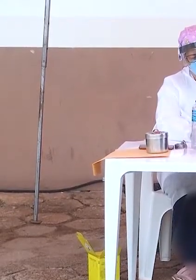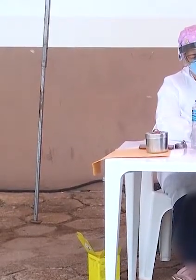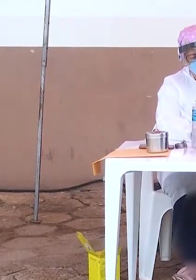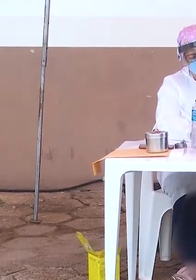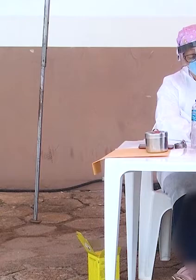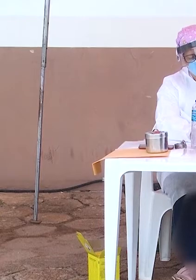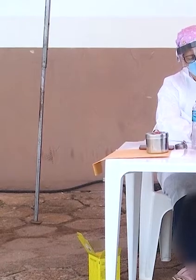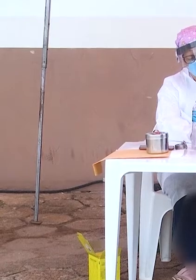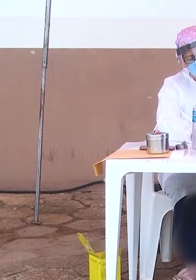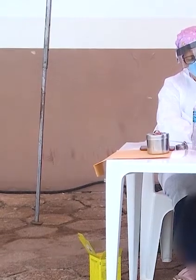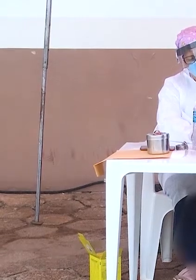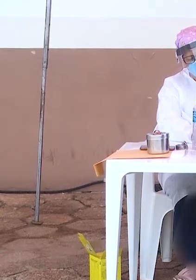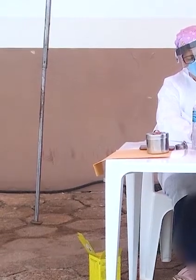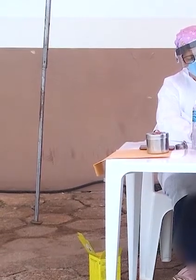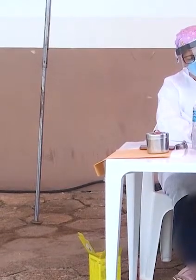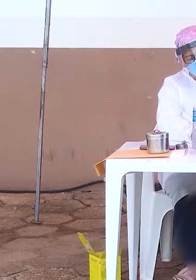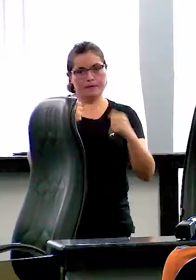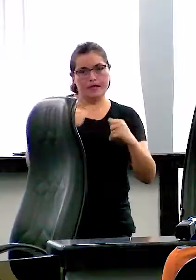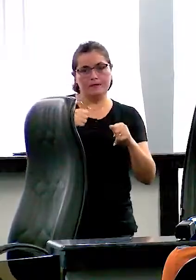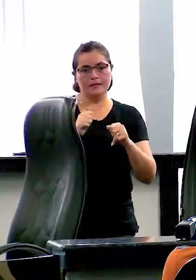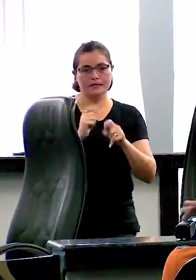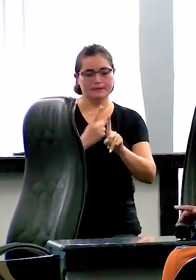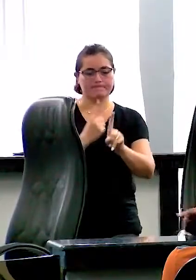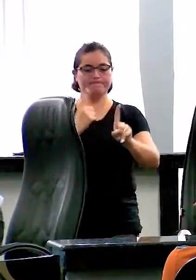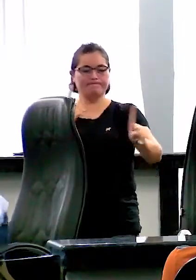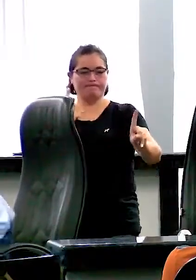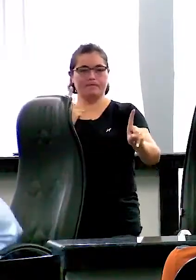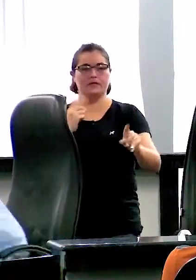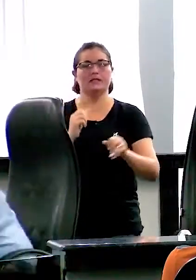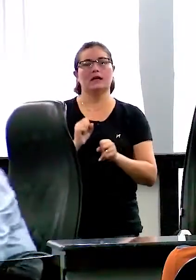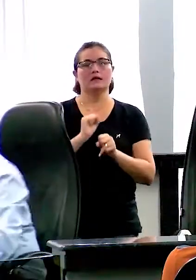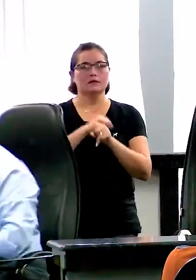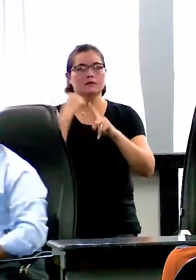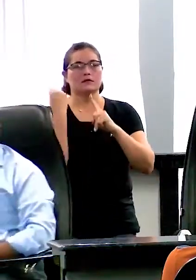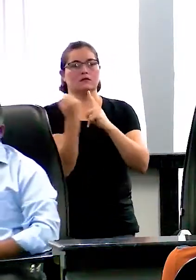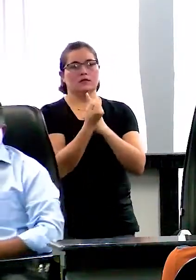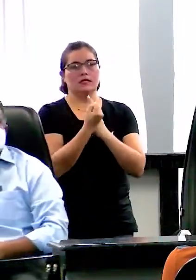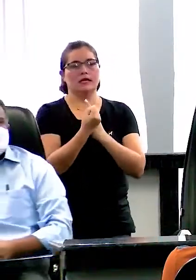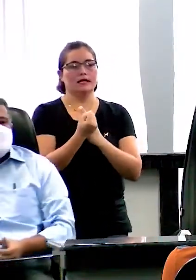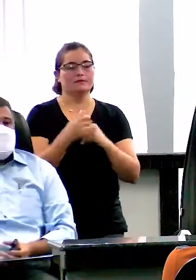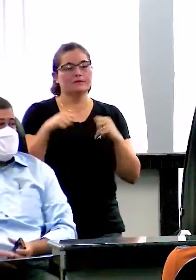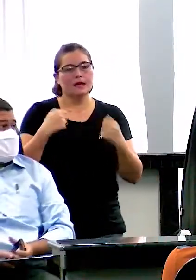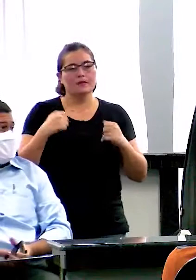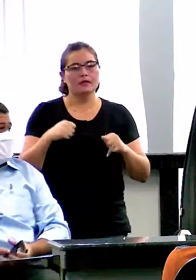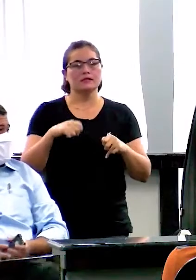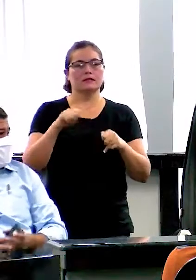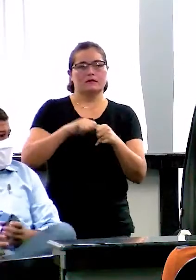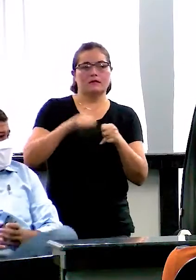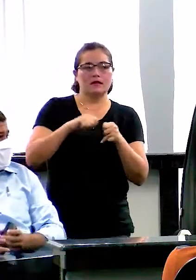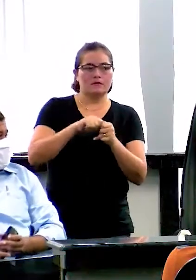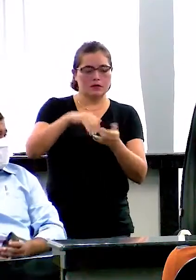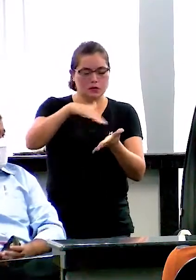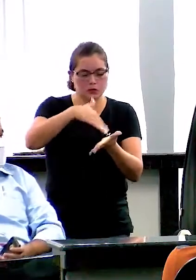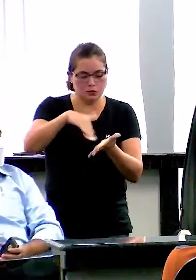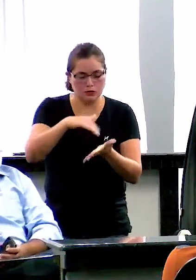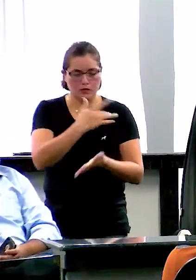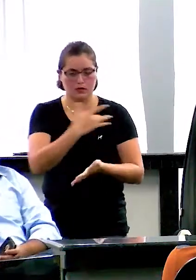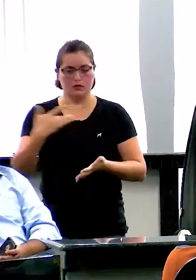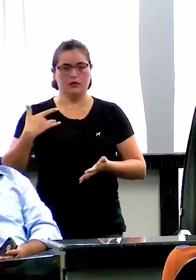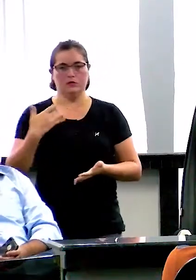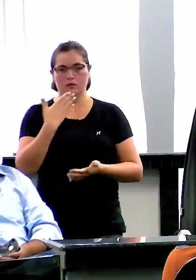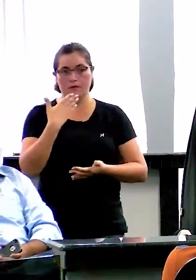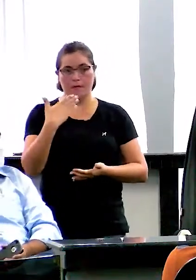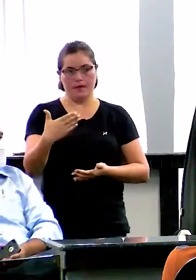cumprirem as determinações da Secretaria Municipal de Saúde, elas não vão propagar mais esse vírus.